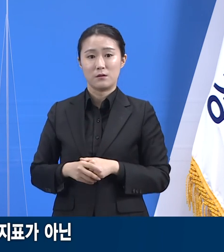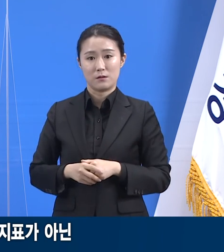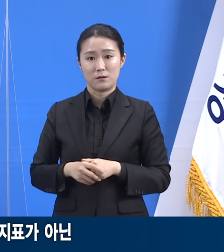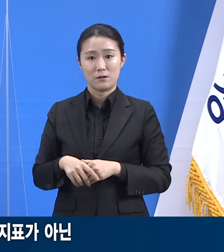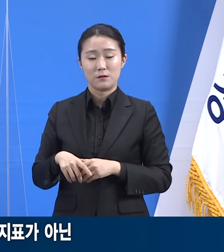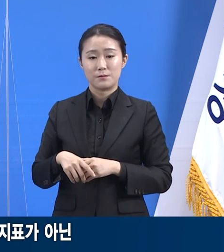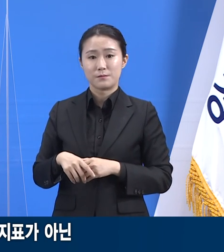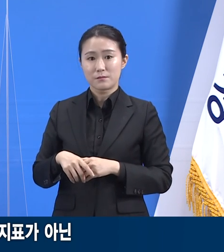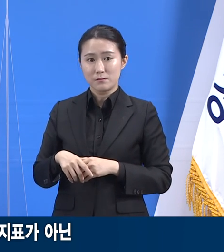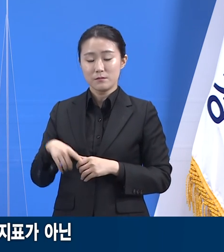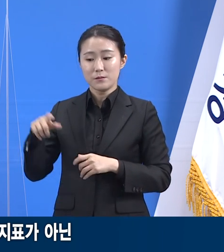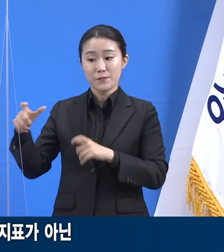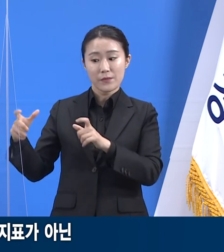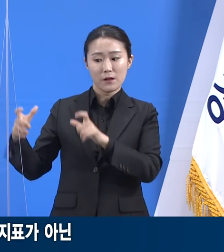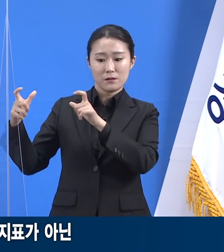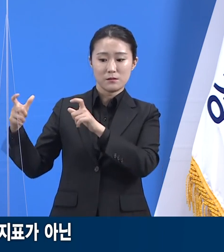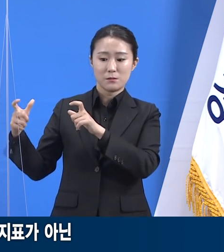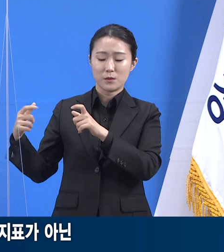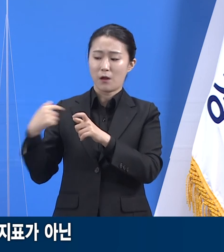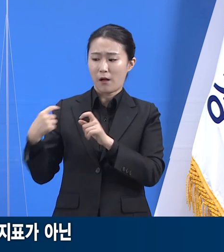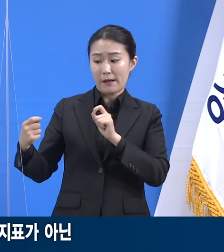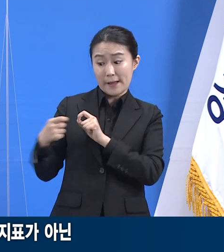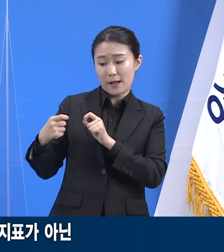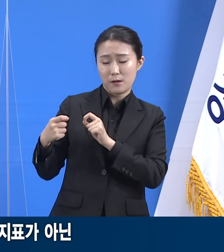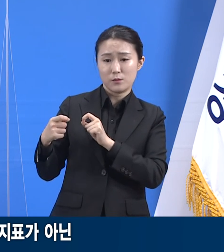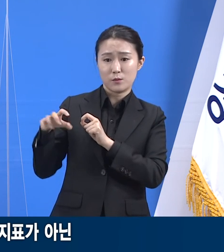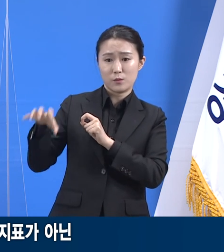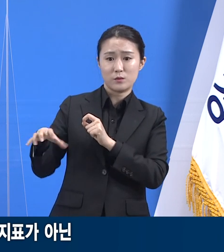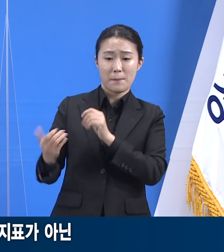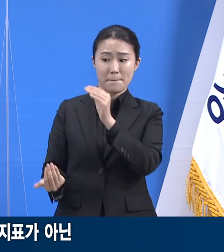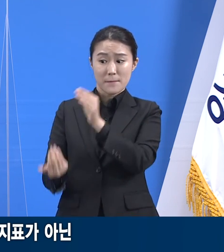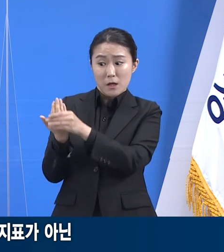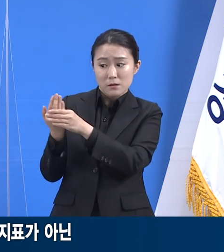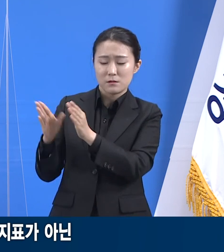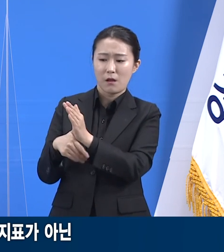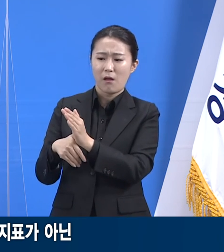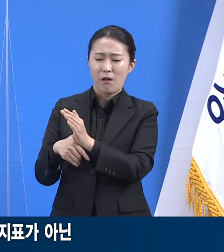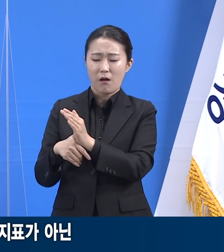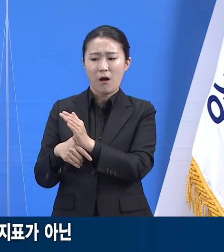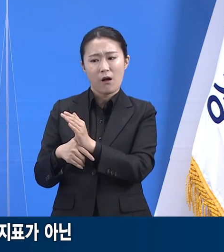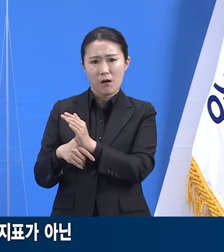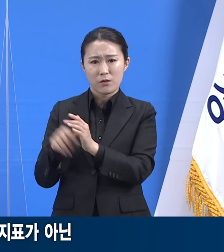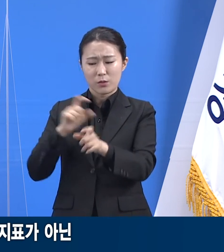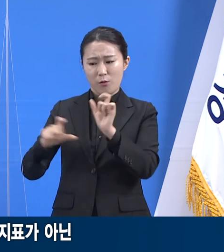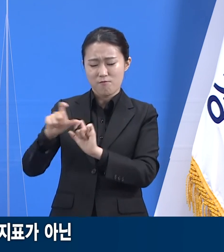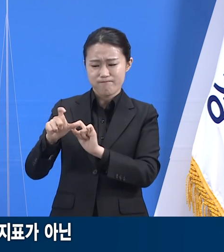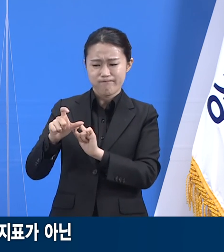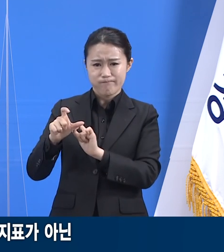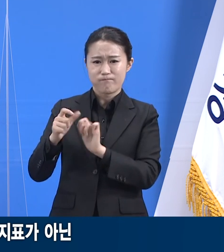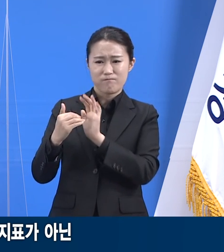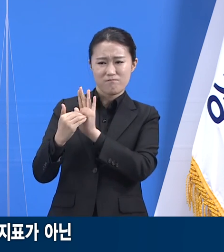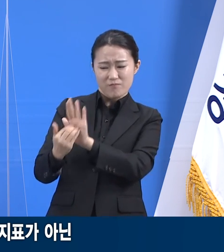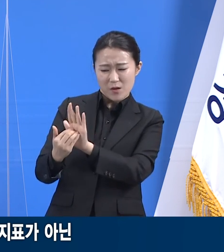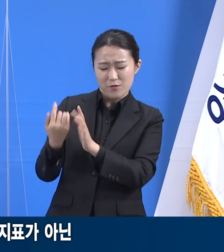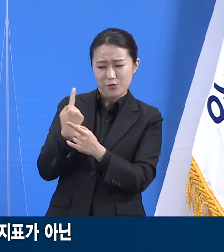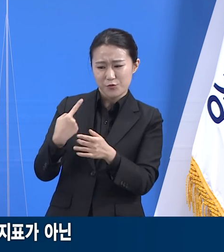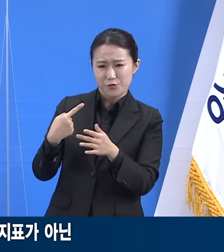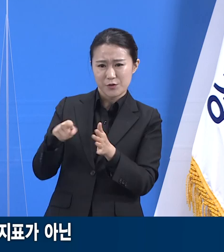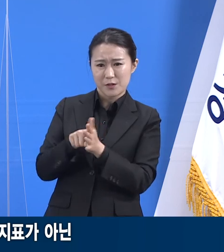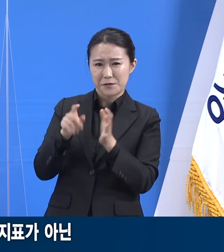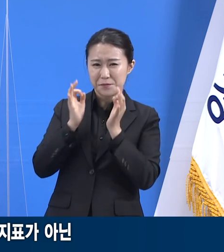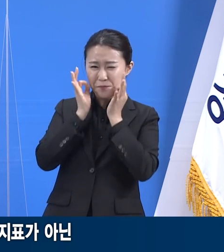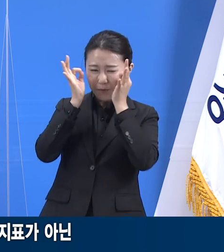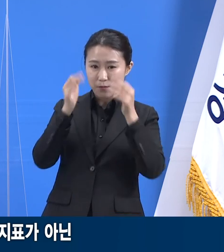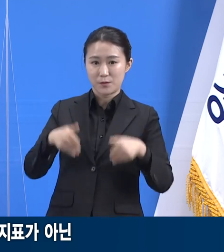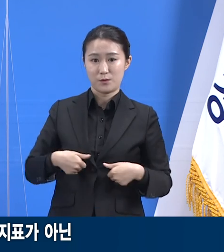드러난다면 긴장감을 높이고 치밀하게 대비해야 합니다. 정확한 정보를 미리 파악한다면 차분하게